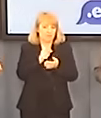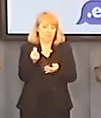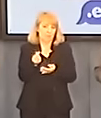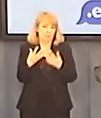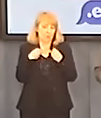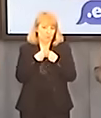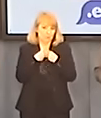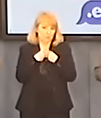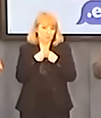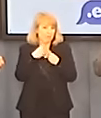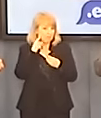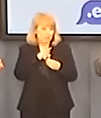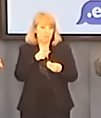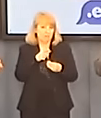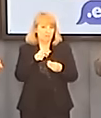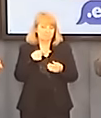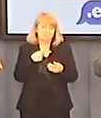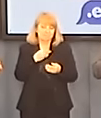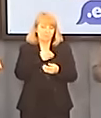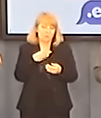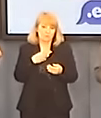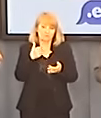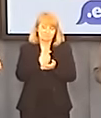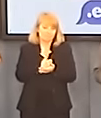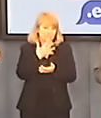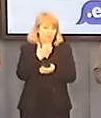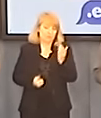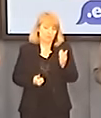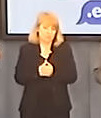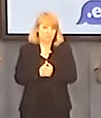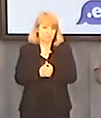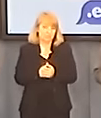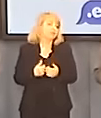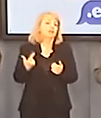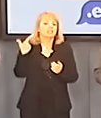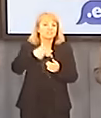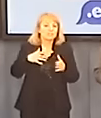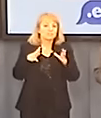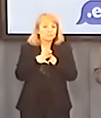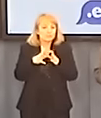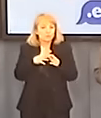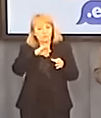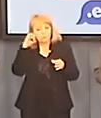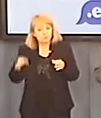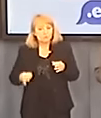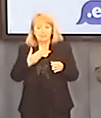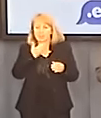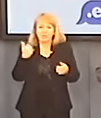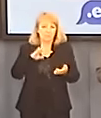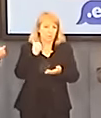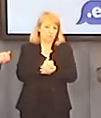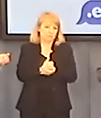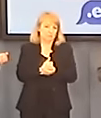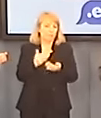realne, to jednak nie możemy z tego skorzystać, bo od 2010 roku nie ma ustawy o odnawialnych źródłach energii.